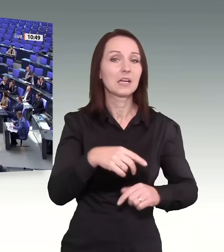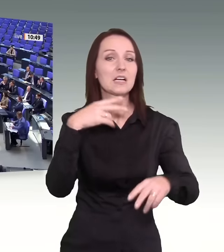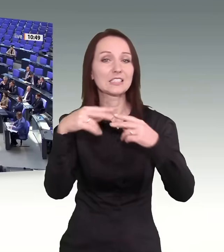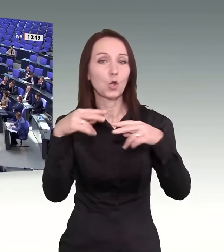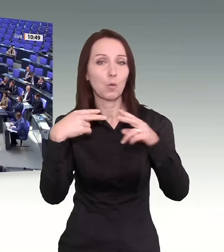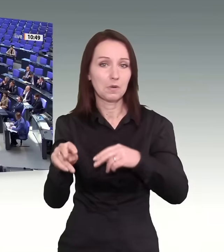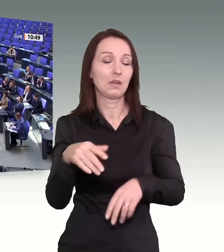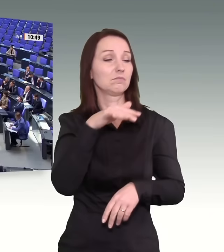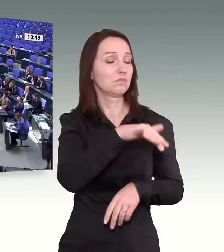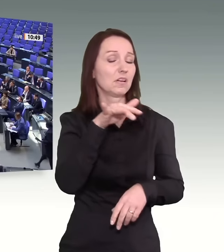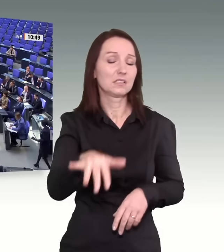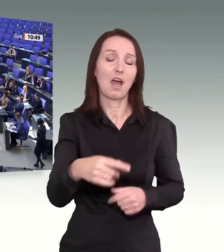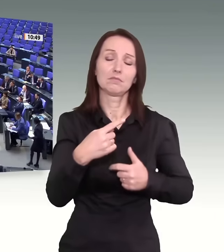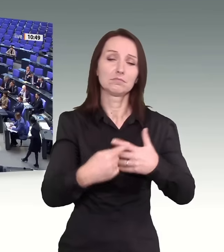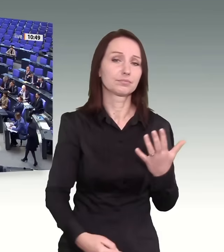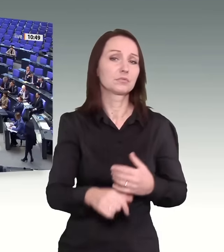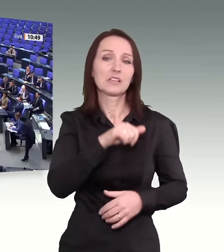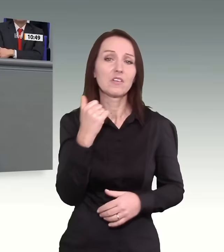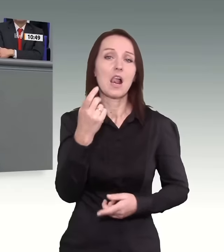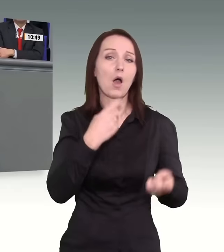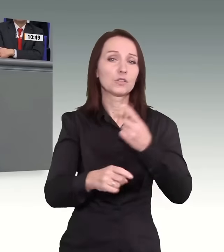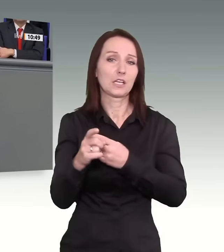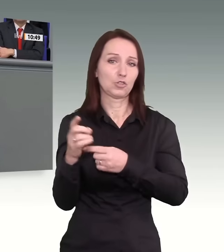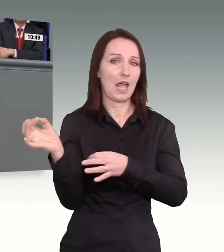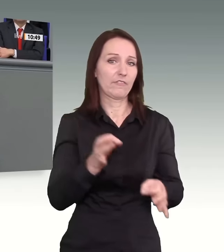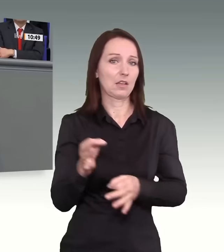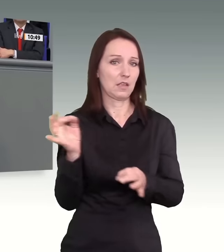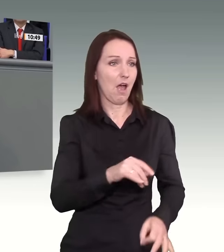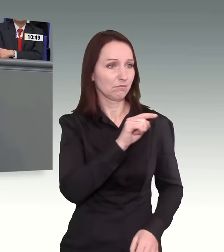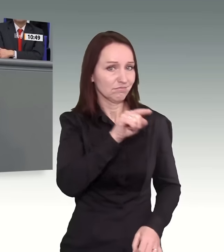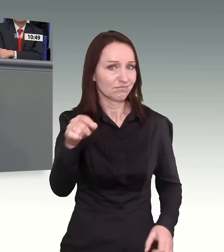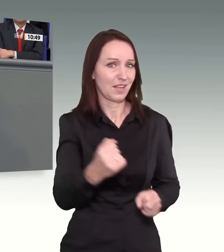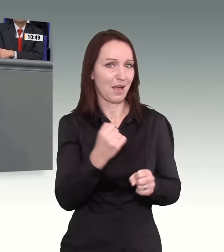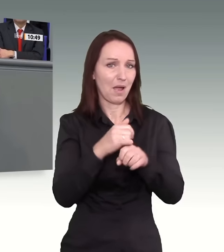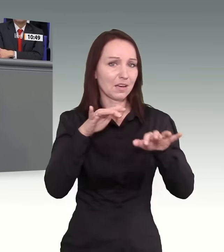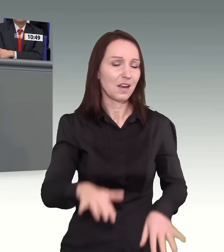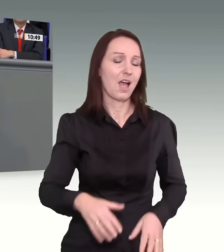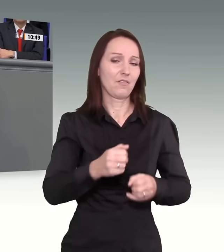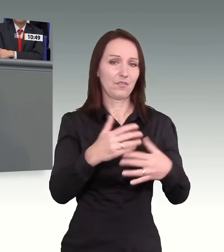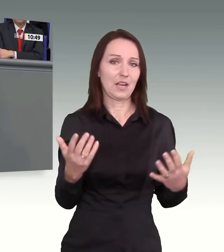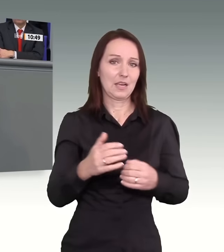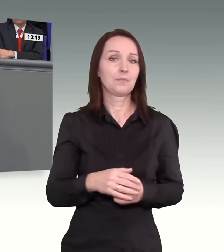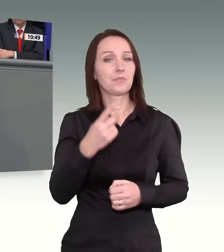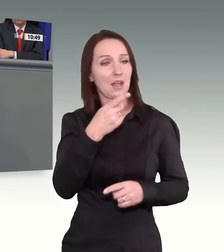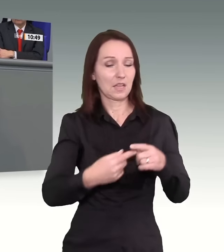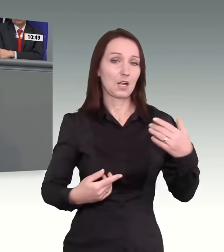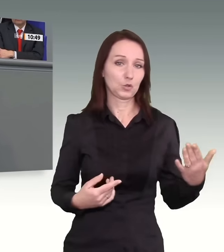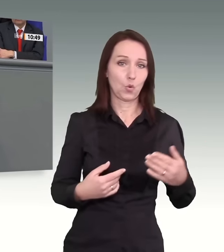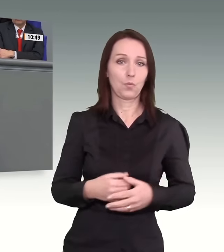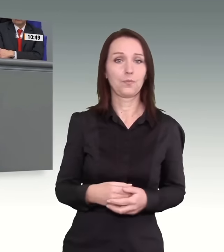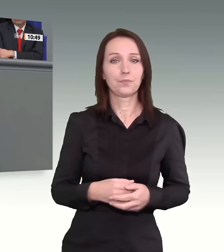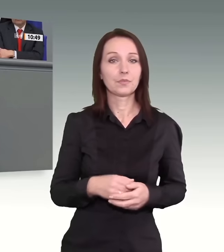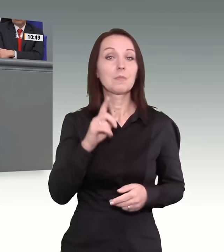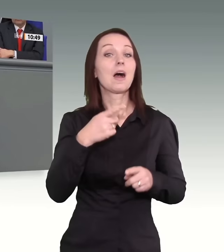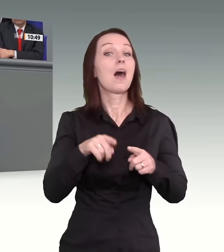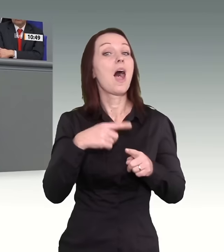viele ausländische Einwanderer gibt. Das ist der eine Teil. Der andere Teil ist aber